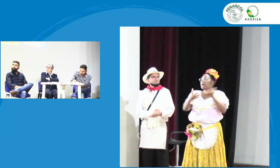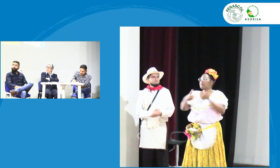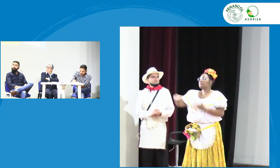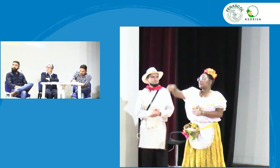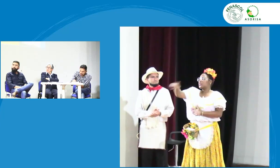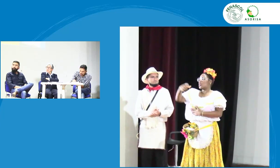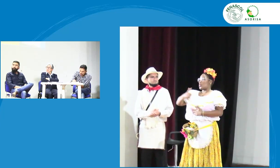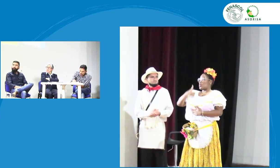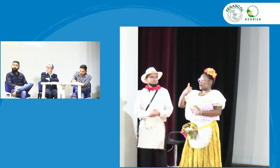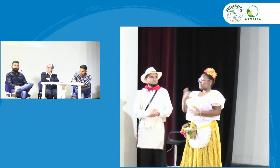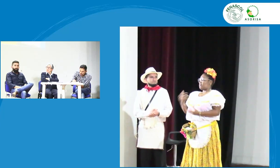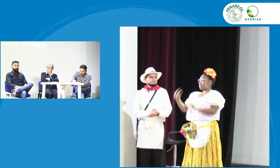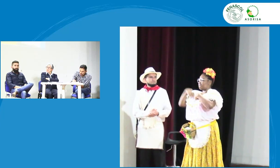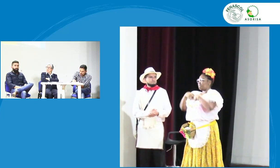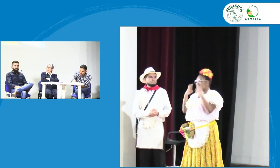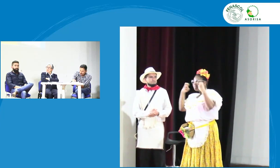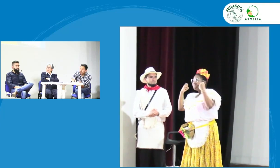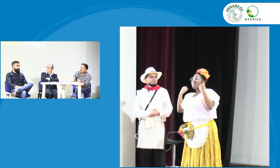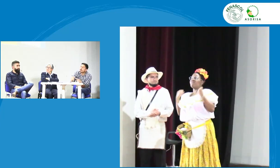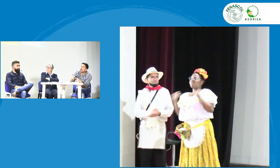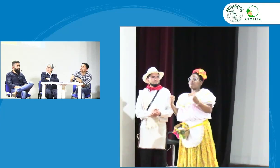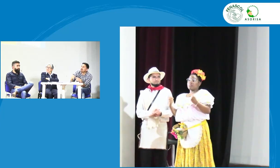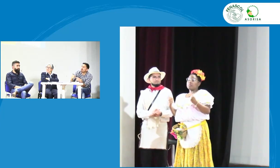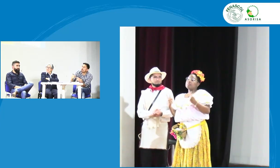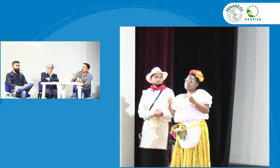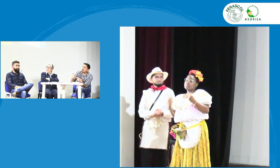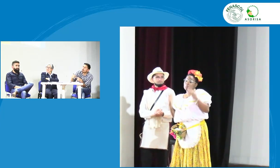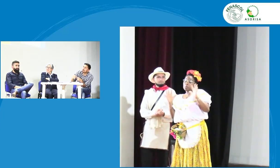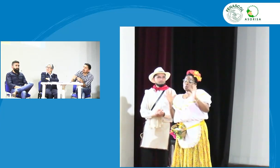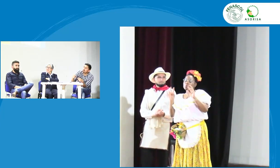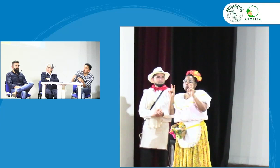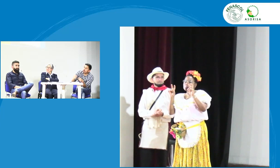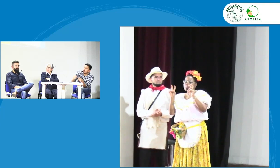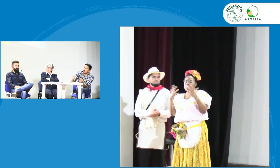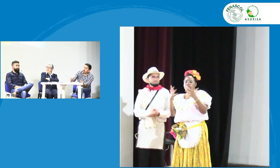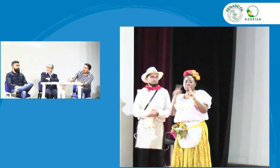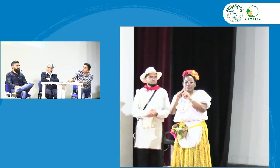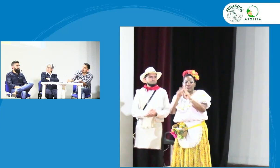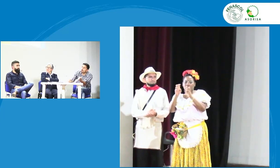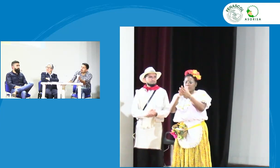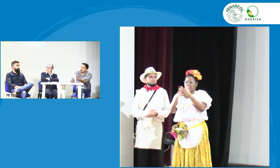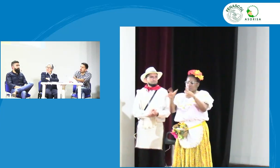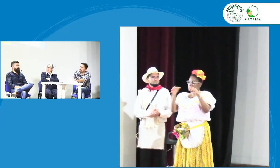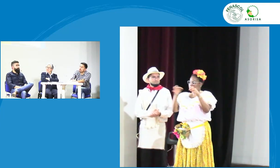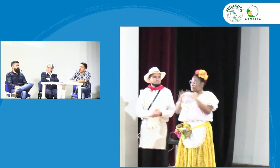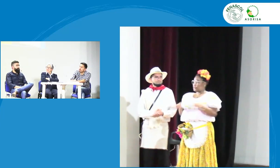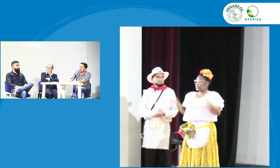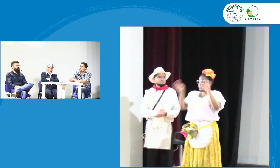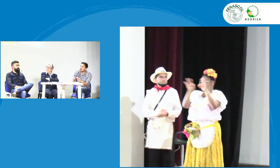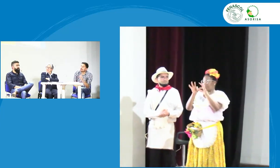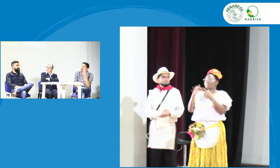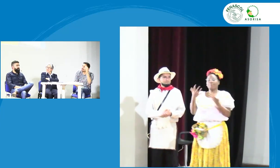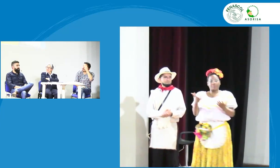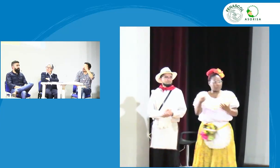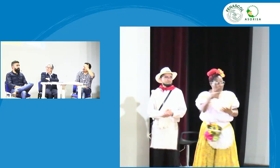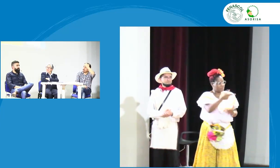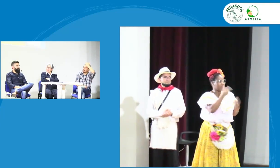dieron sus experiencias y ahora nosotros los jóvenes tenemos que apropiarnos de esta información porque es de gran